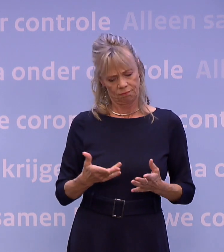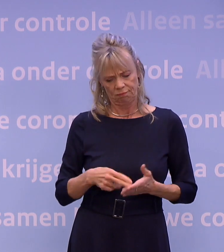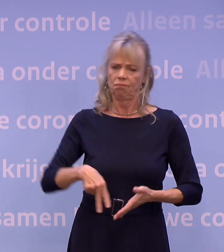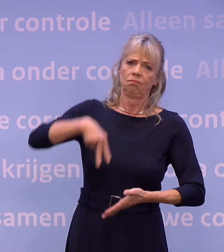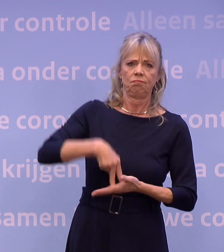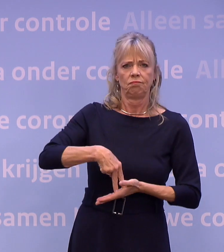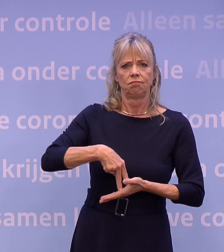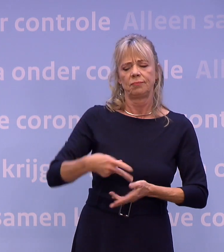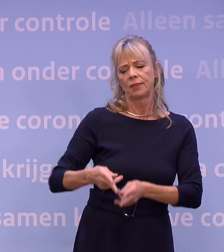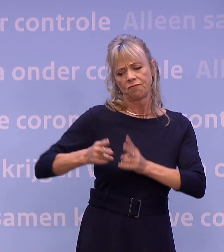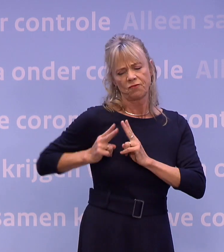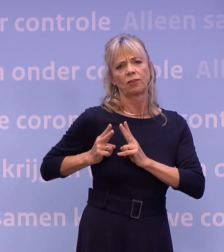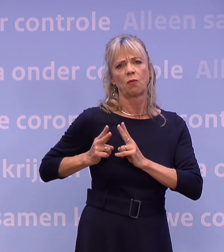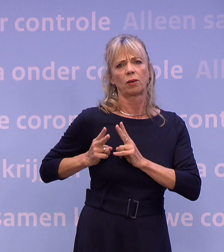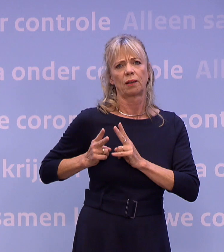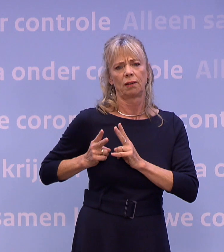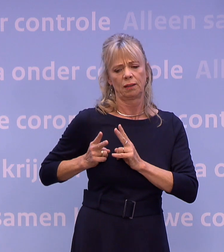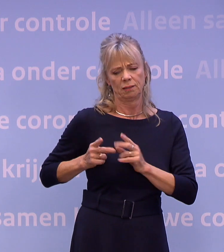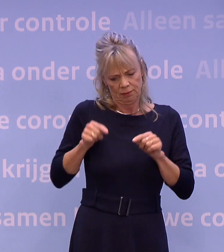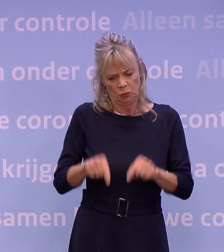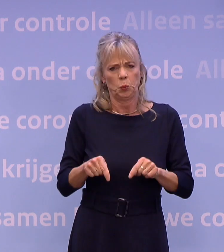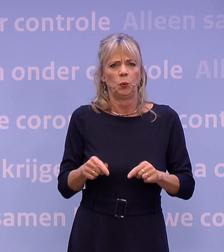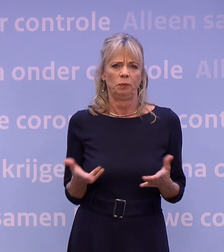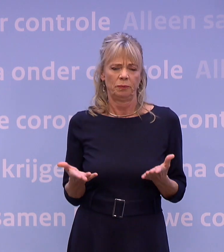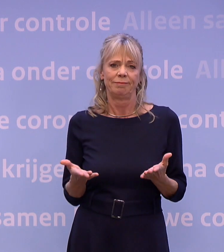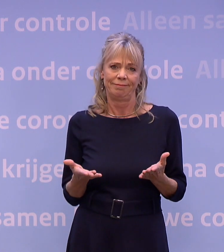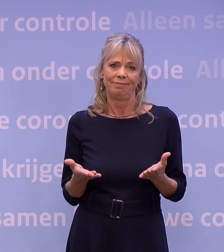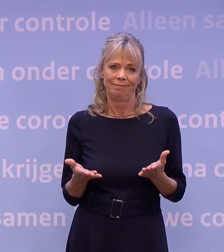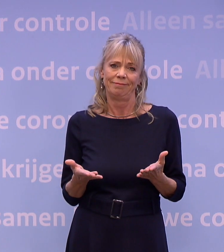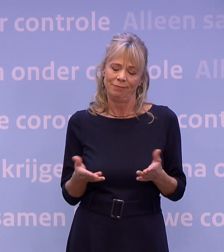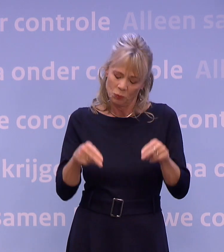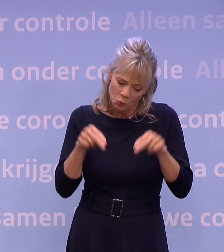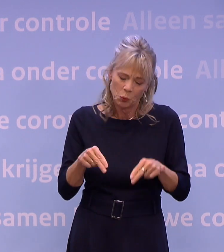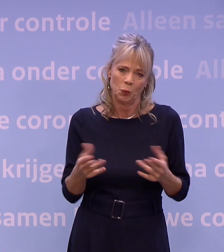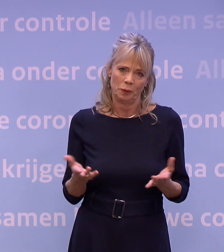neemt als het erop aankomt. En dat is nu.